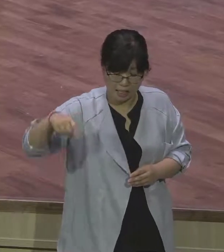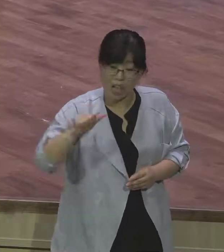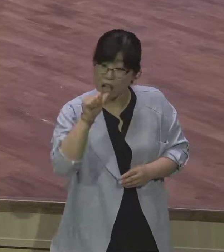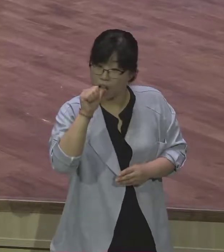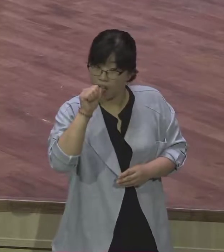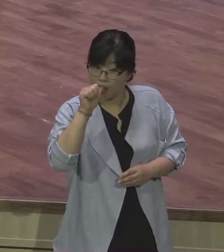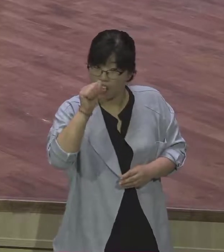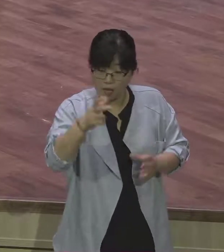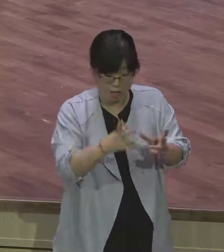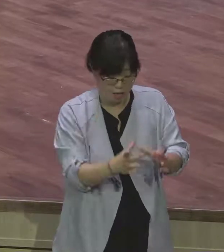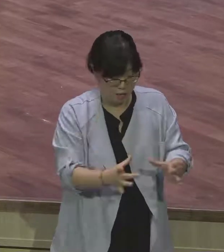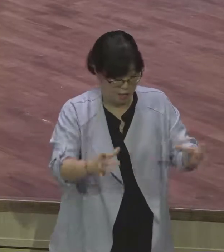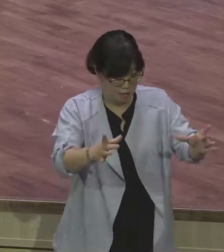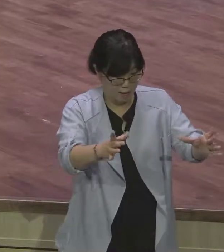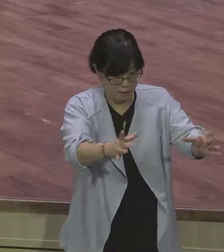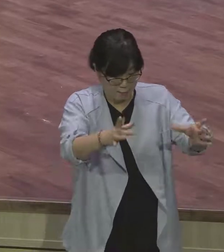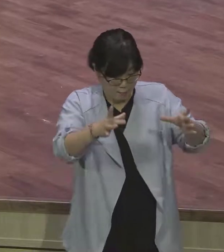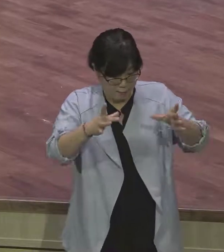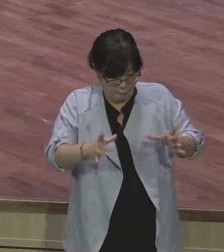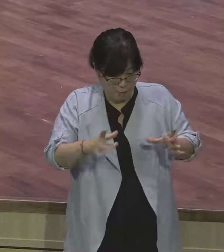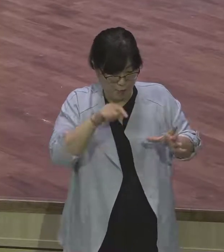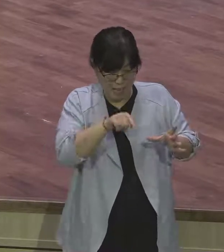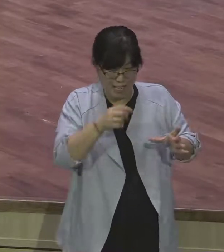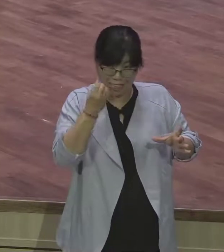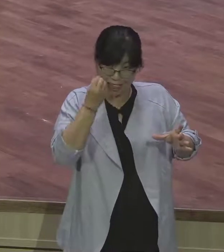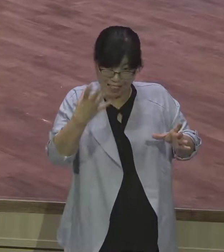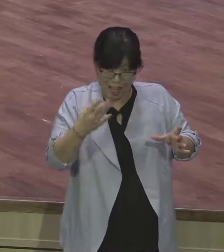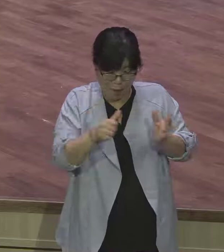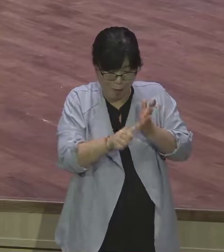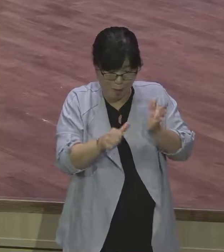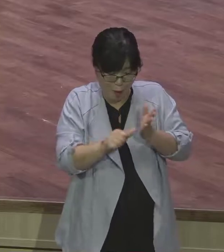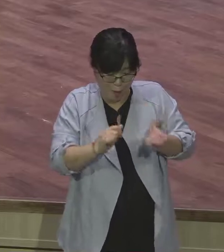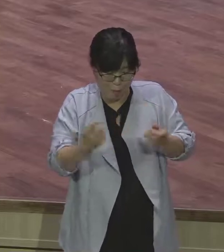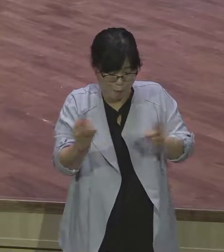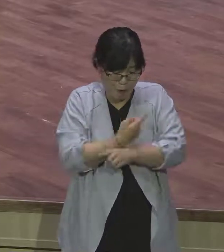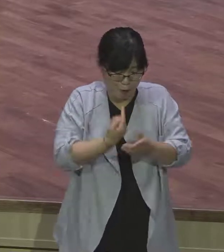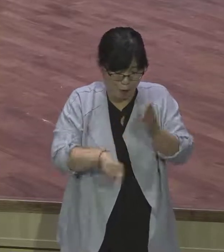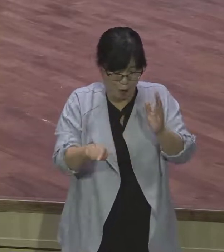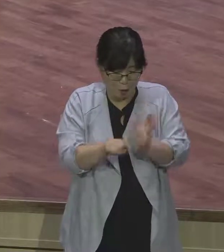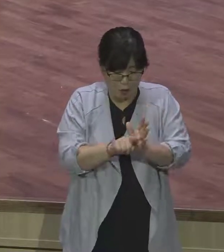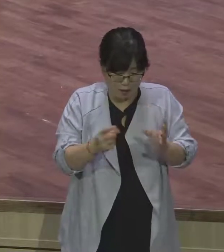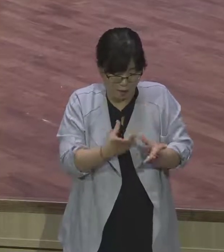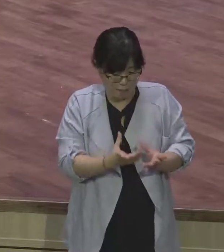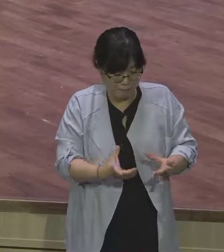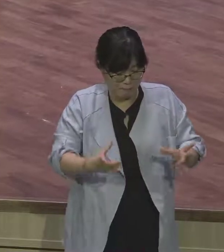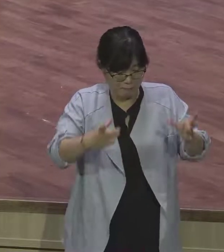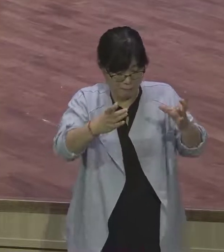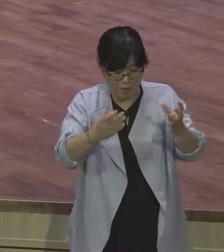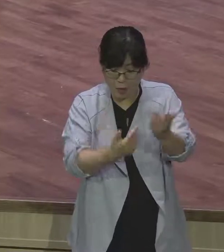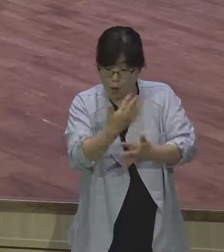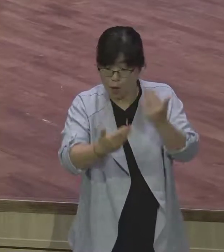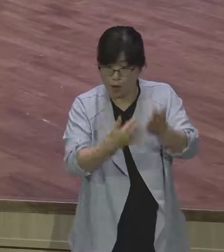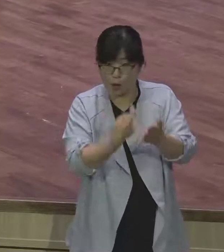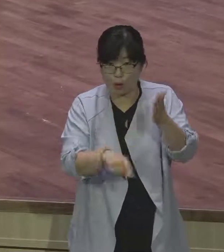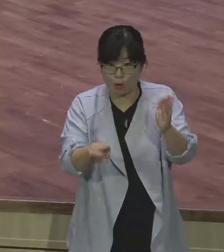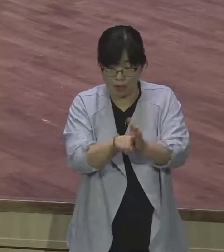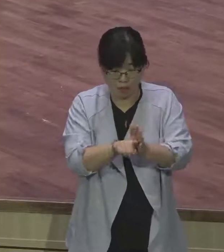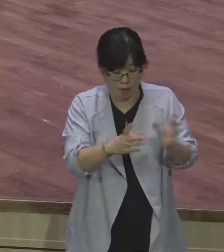가져와서 녹여서 새로운 제품을 밸브를 만들 때 일반 철은 천도만 되면 다 녹아버려요 자전거다